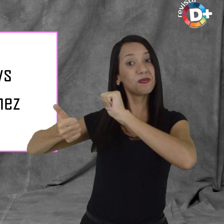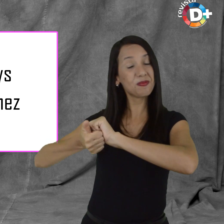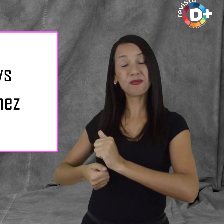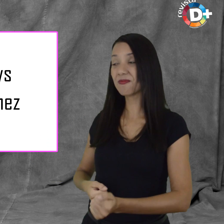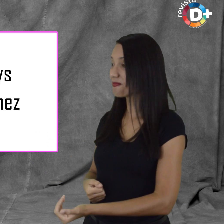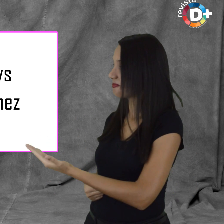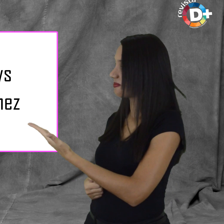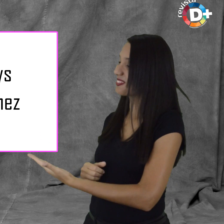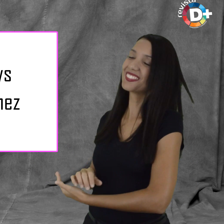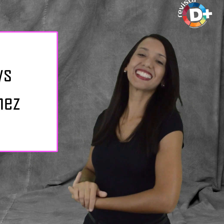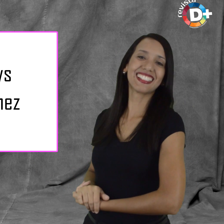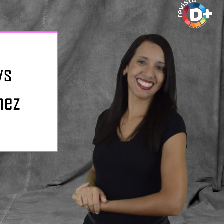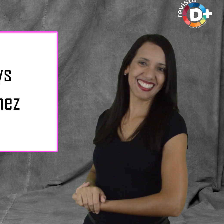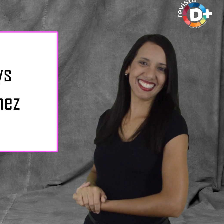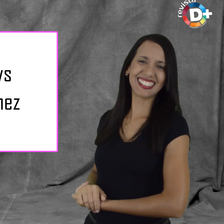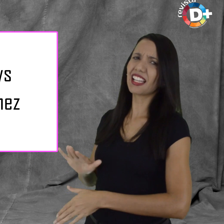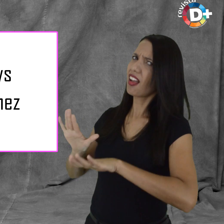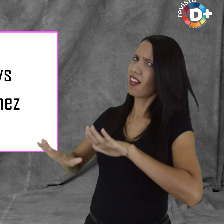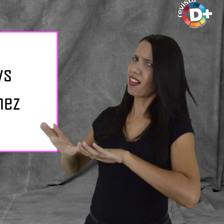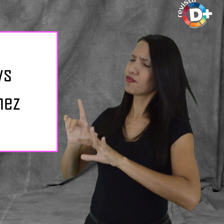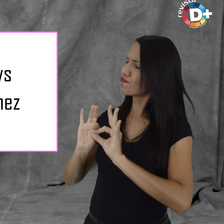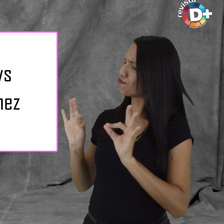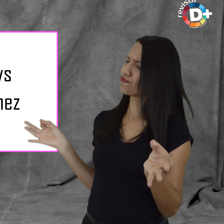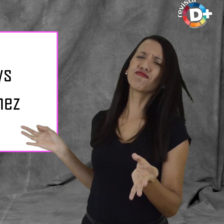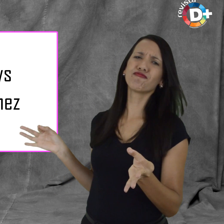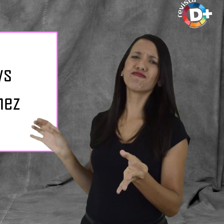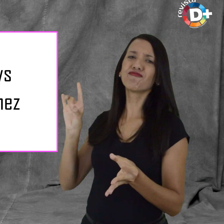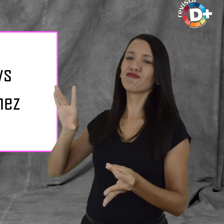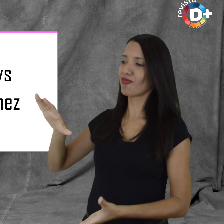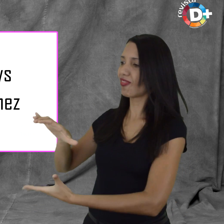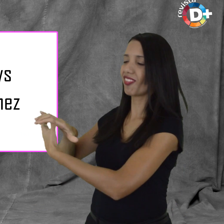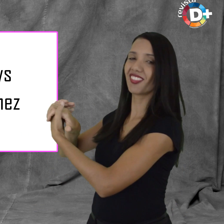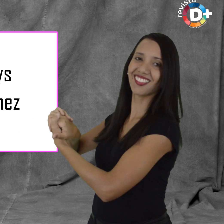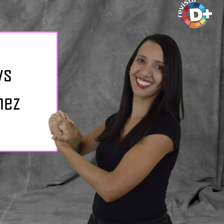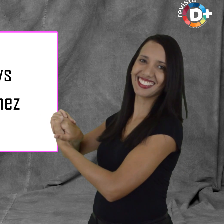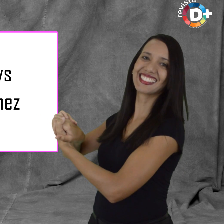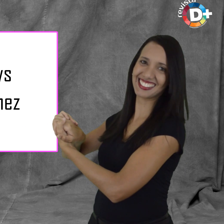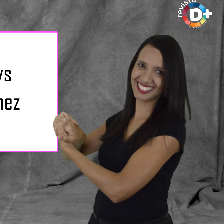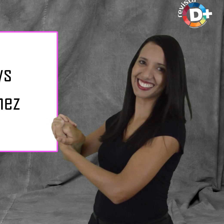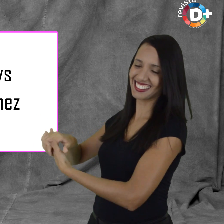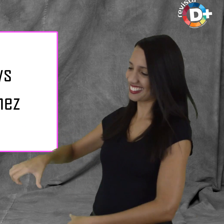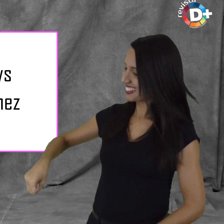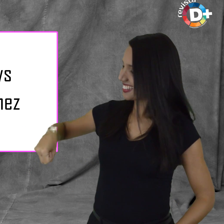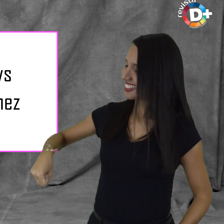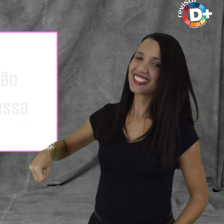E, às vezes, é muito simples. É só dar a mão para outra pessoa. A revista se identifica